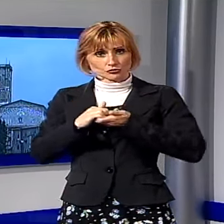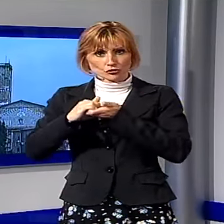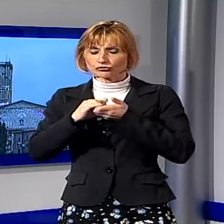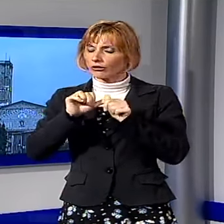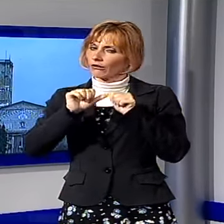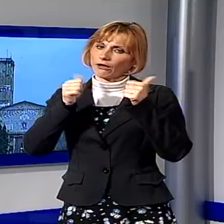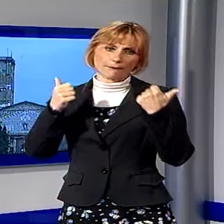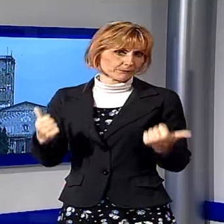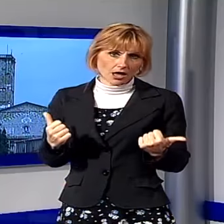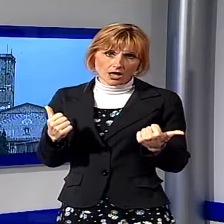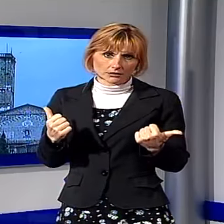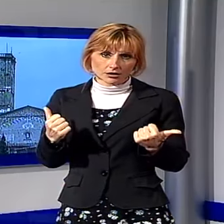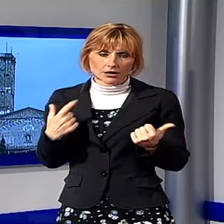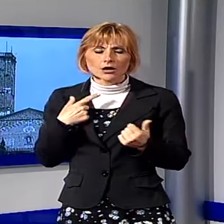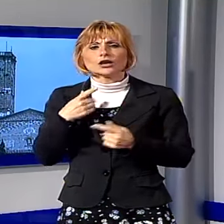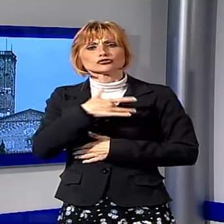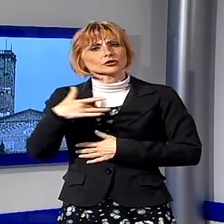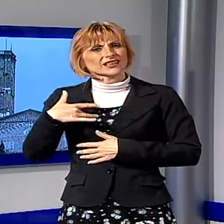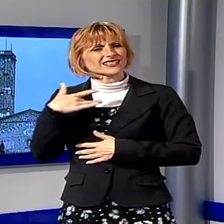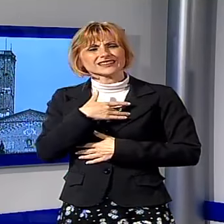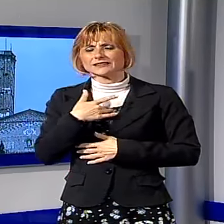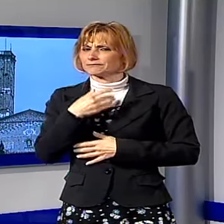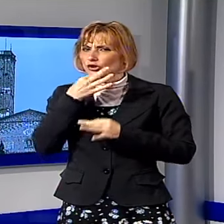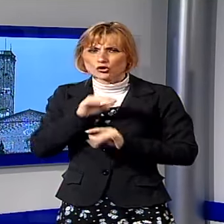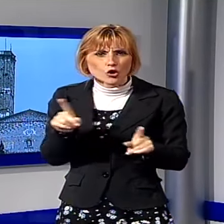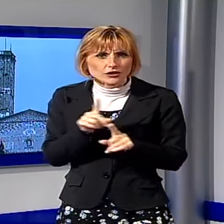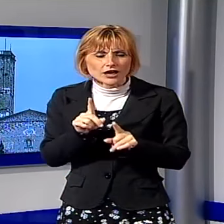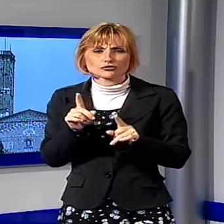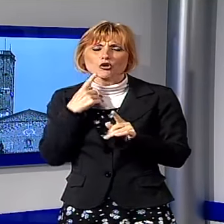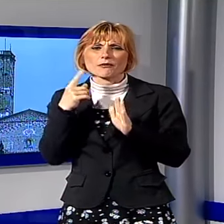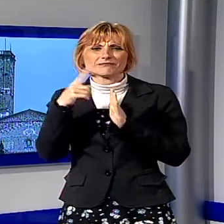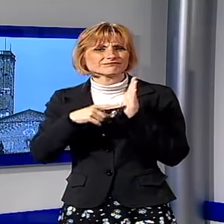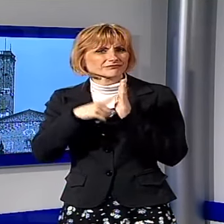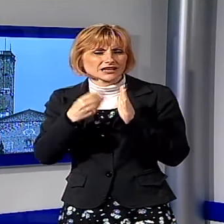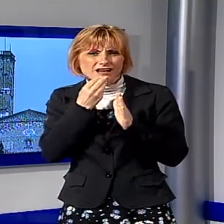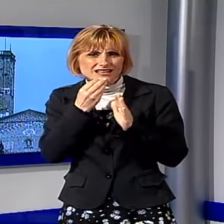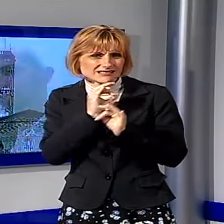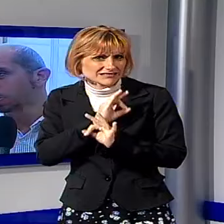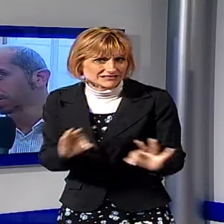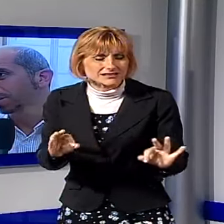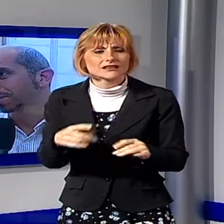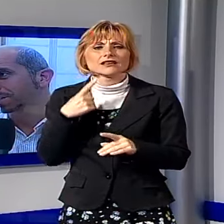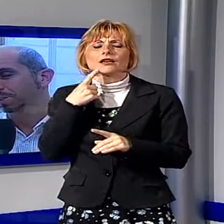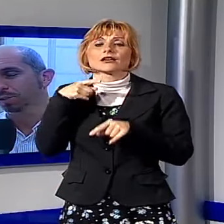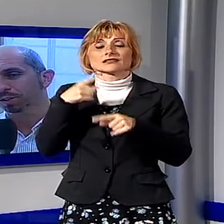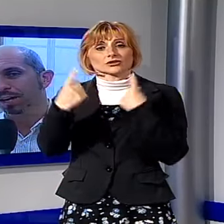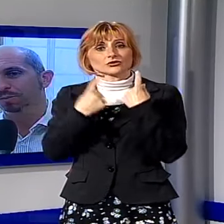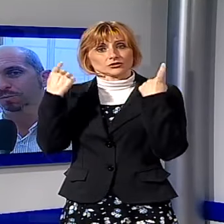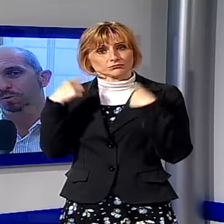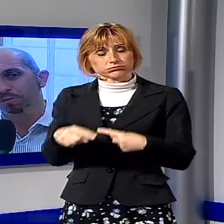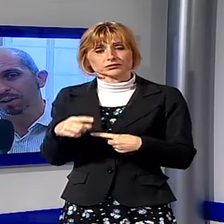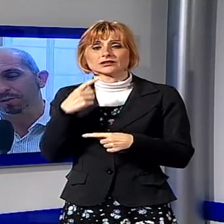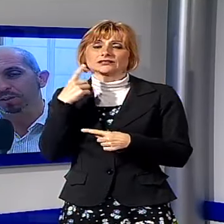cambiate, sempre di più sono i cittadini che non riescono ad arrivare a fine mese. In queste condizioni, continua il sindaco di Coreglia, appare